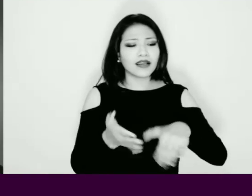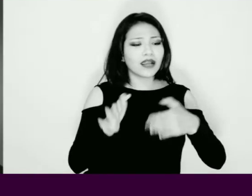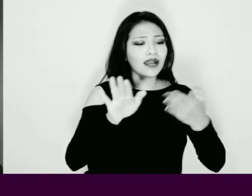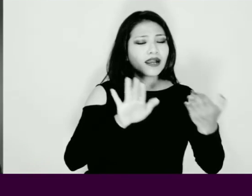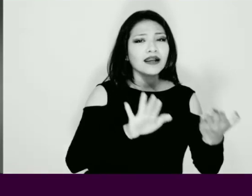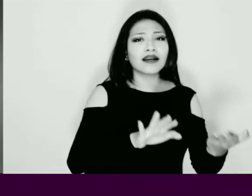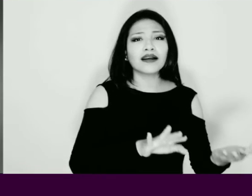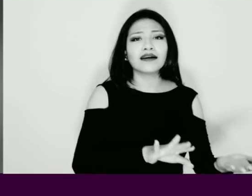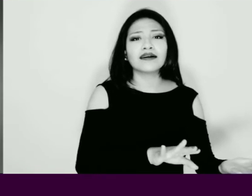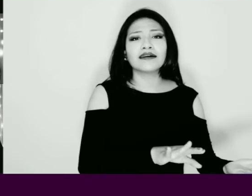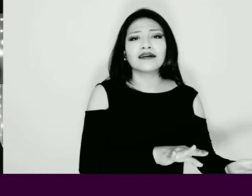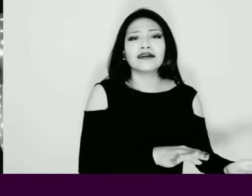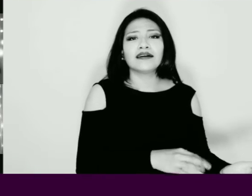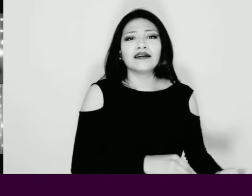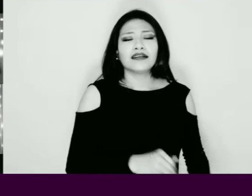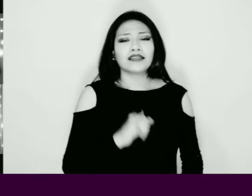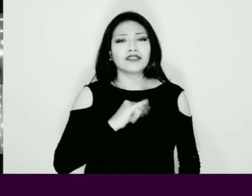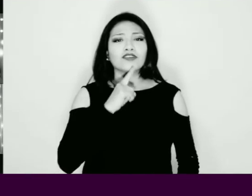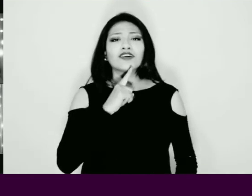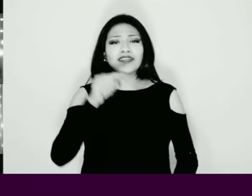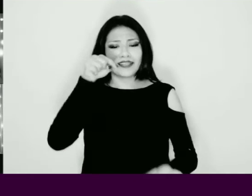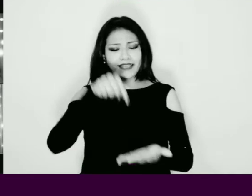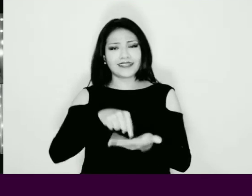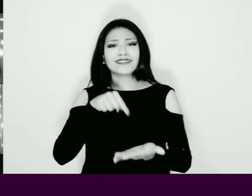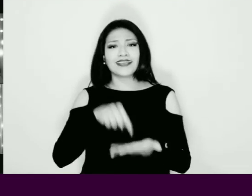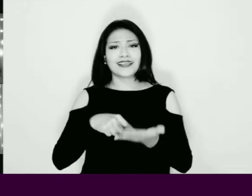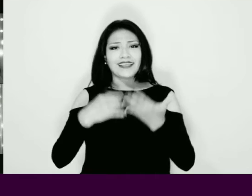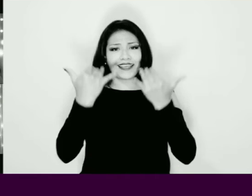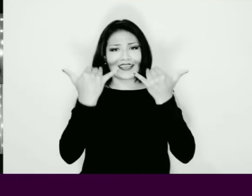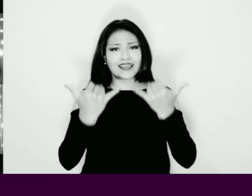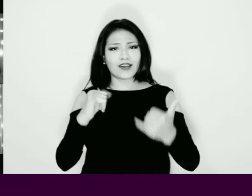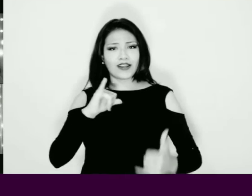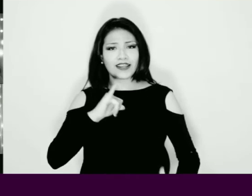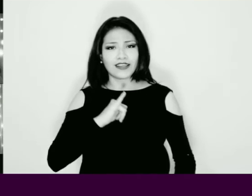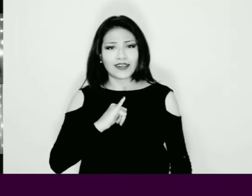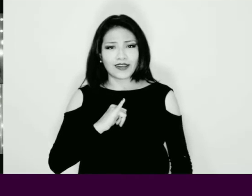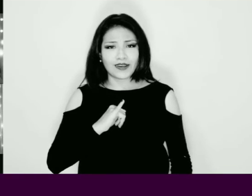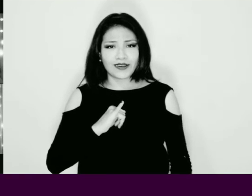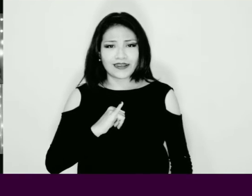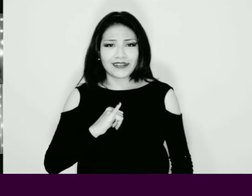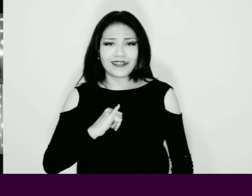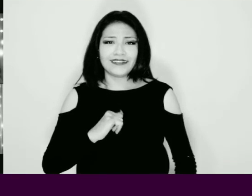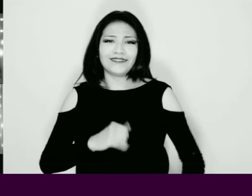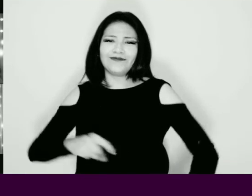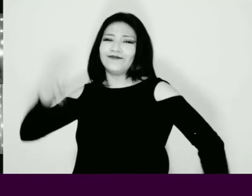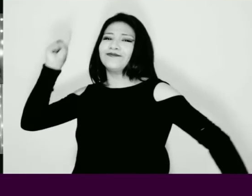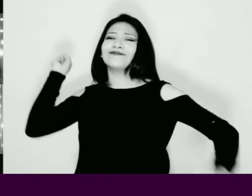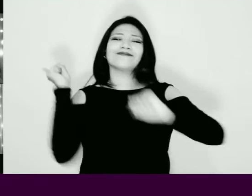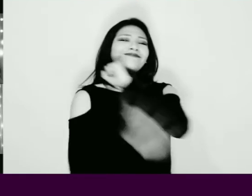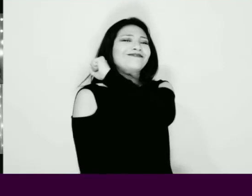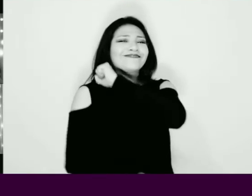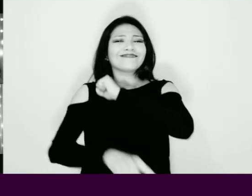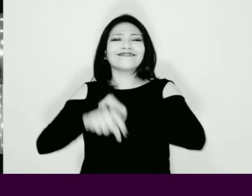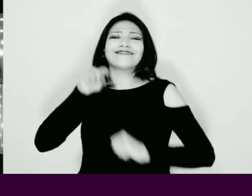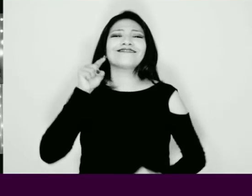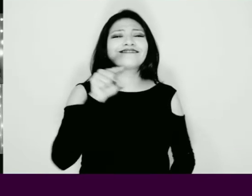Y soy esta que te hará pagar las